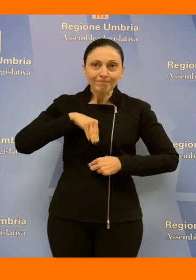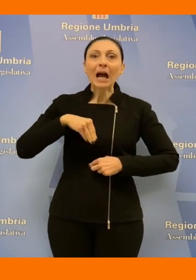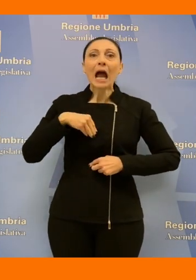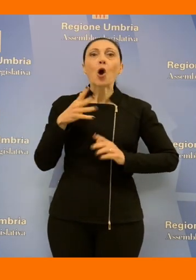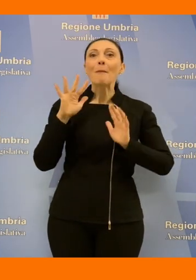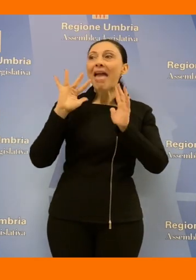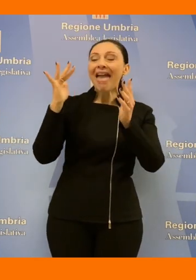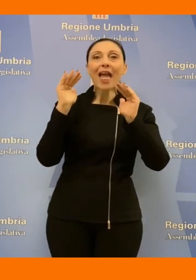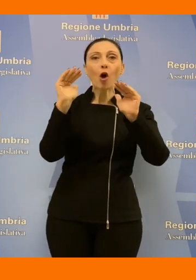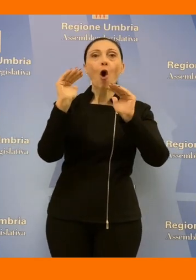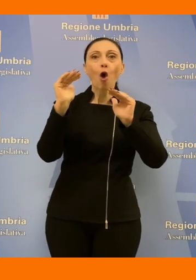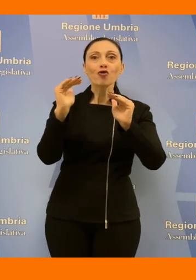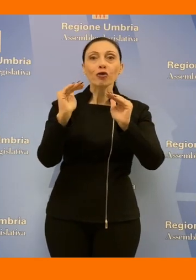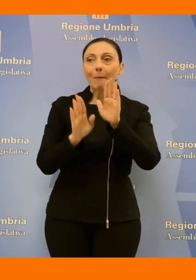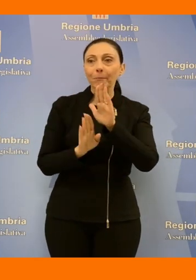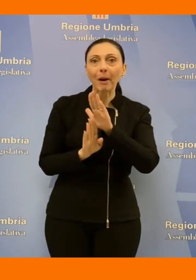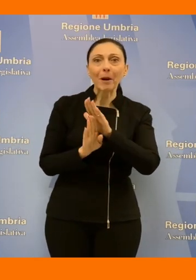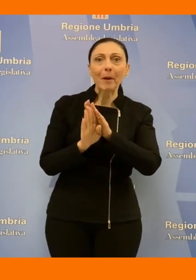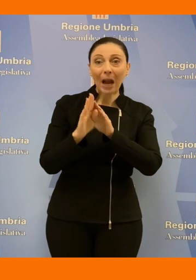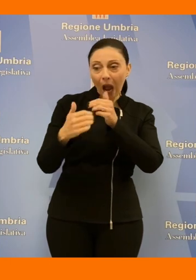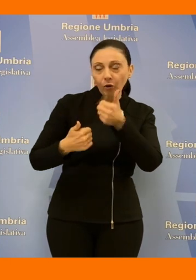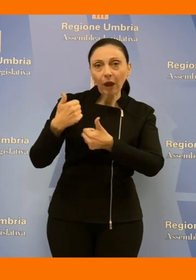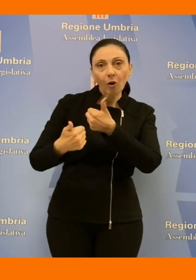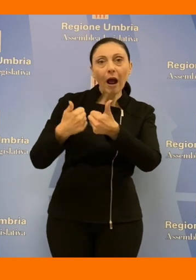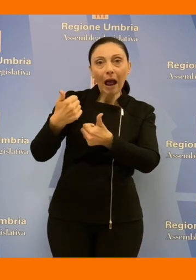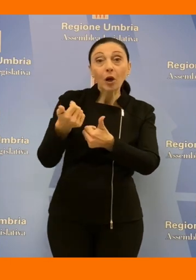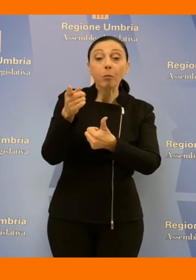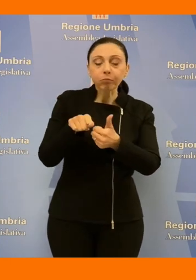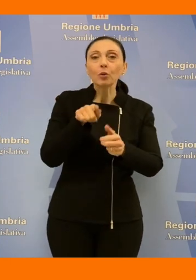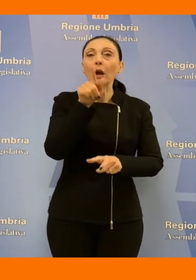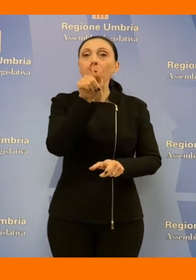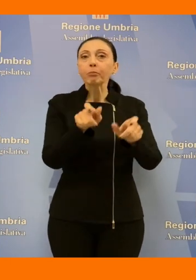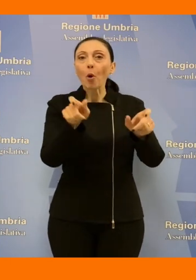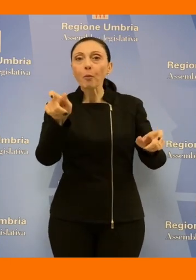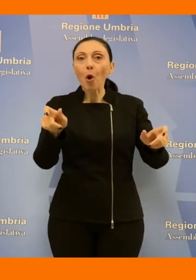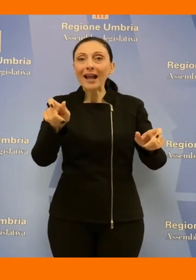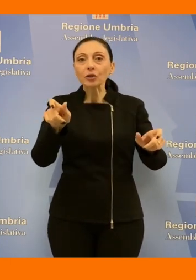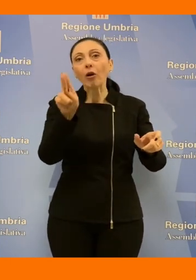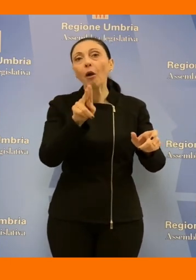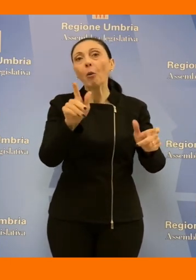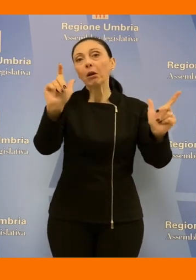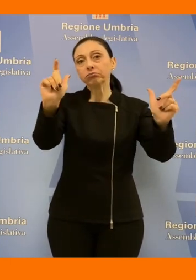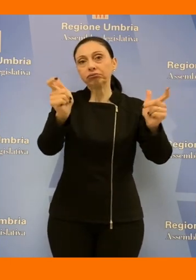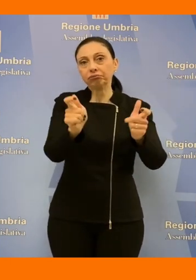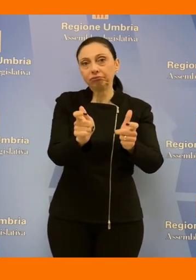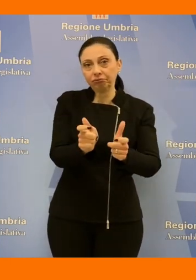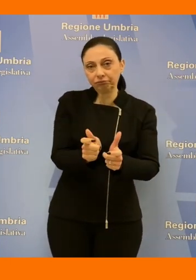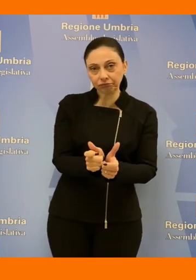come sta salendo anno dopo anno con la diminuzione della popolazione degli Umbri così come Laura